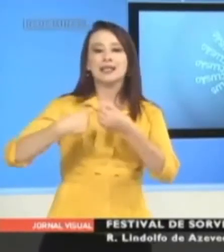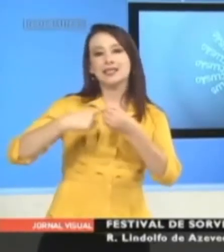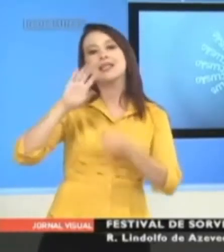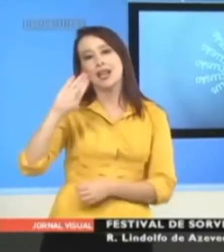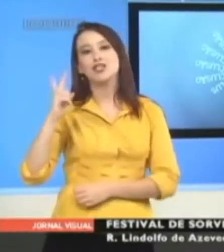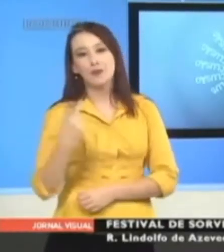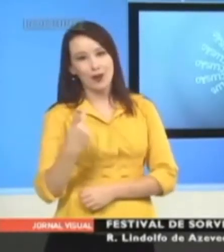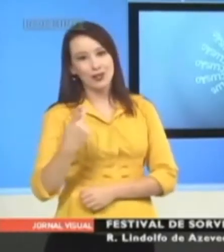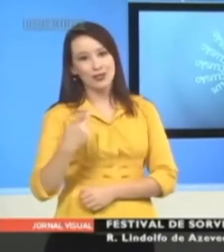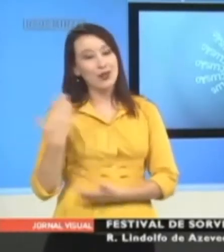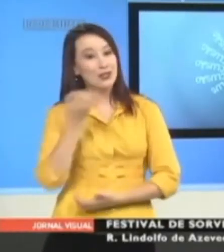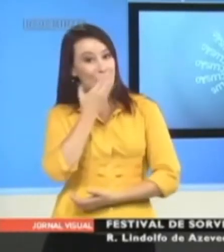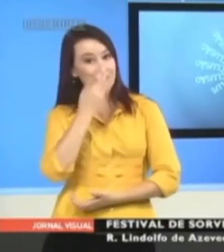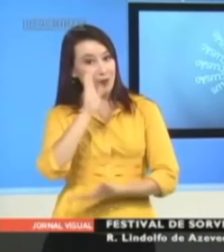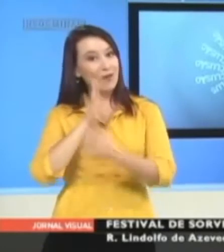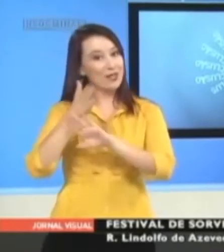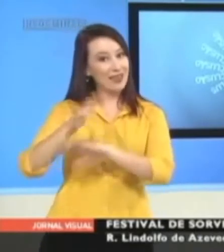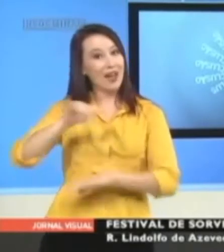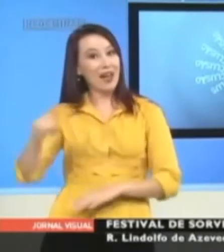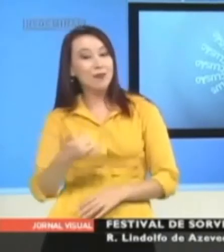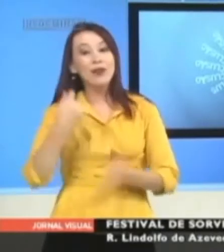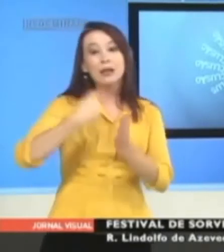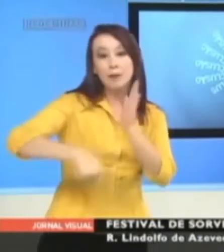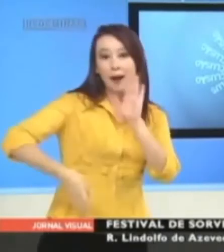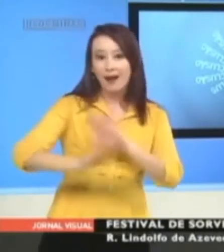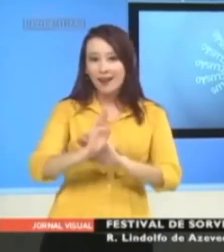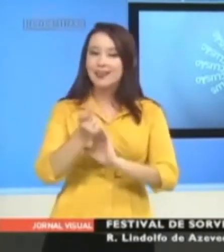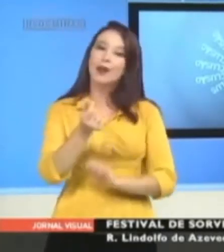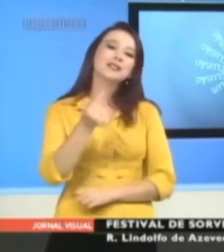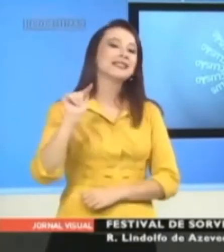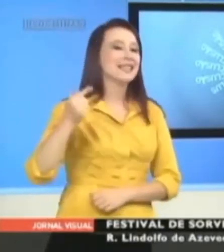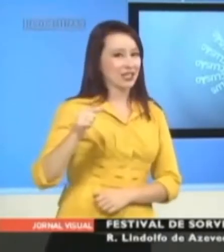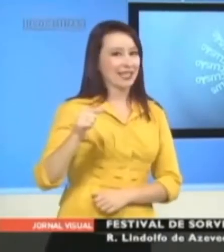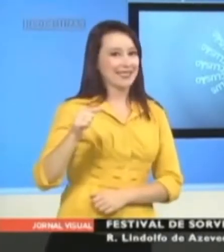Nova Suíça, em Belo Horizonte. A entrada custa R$,00.